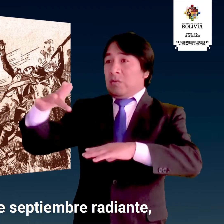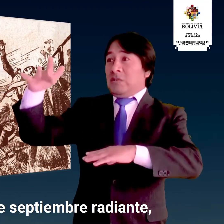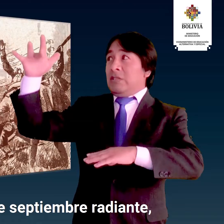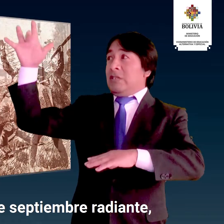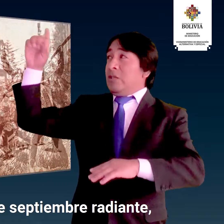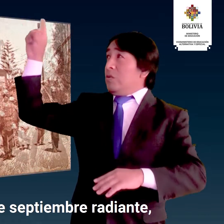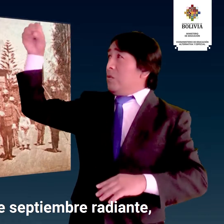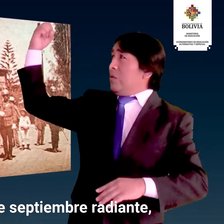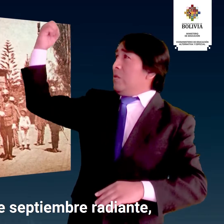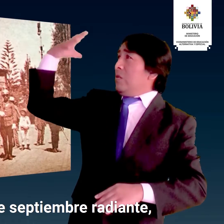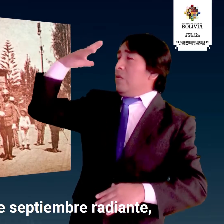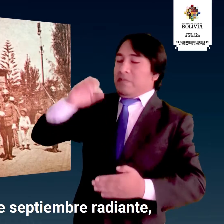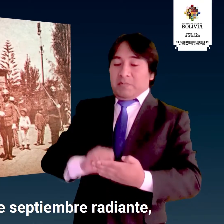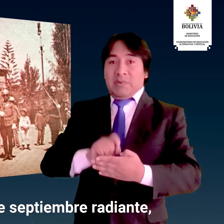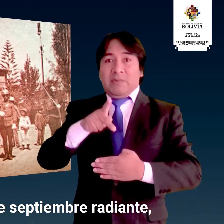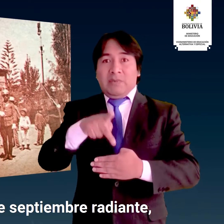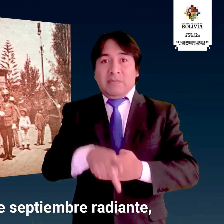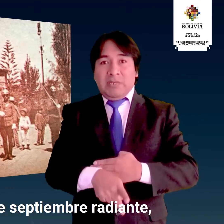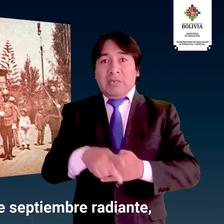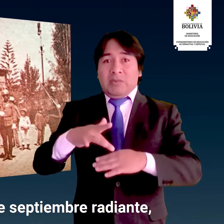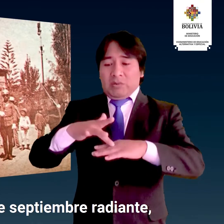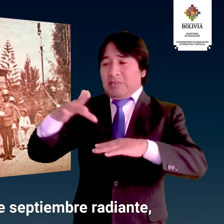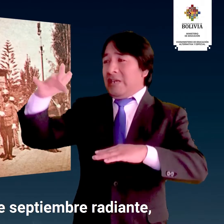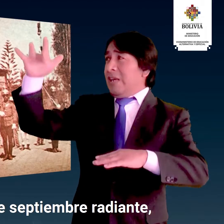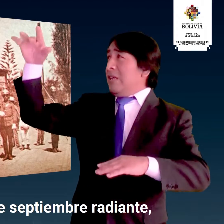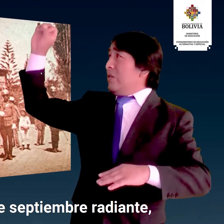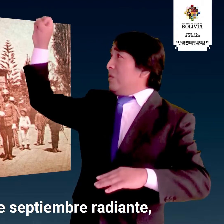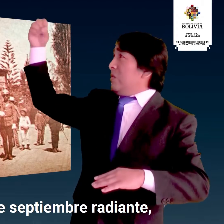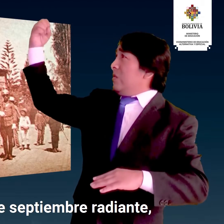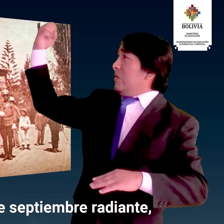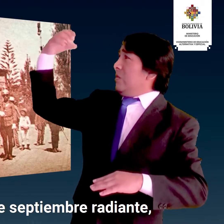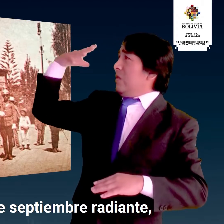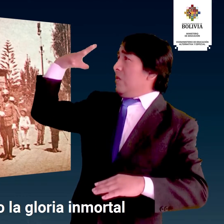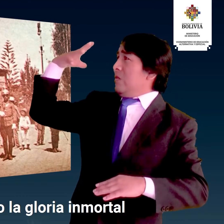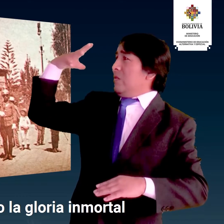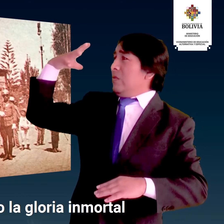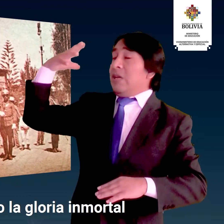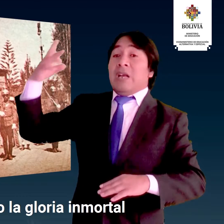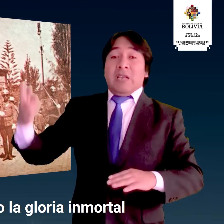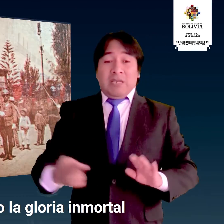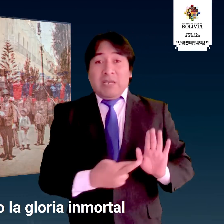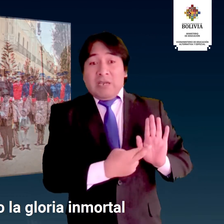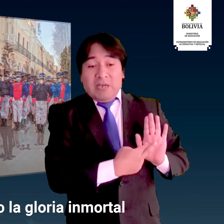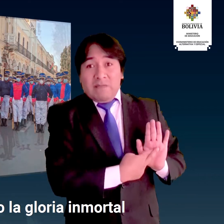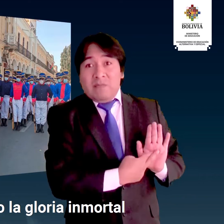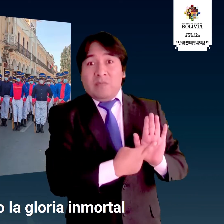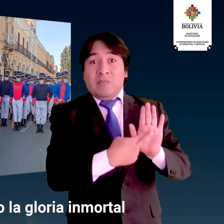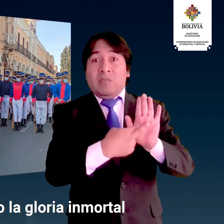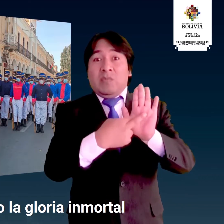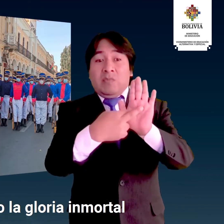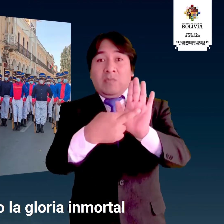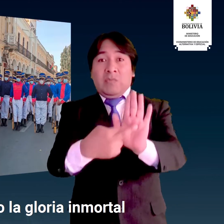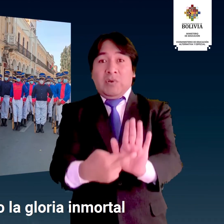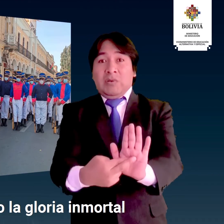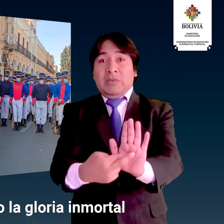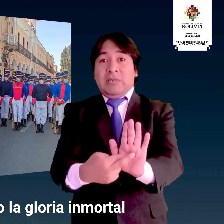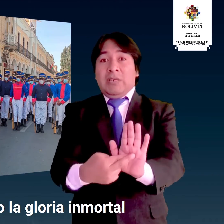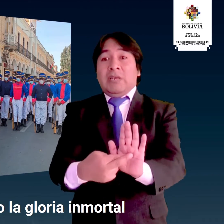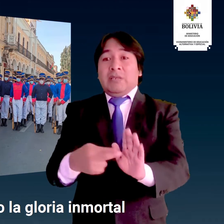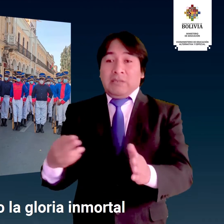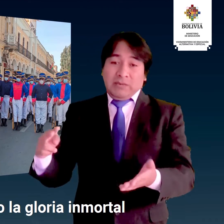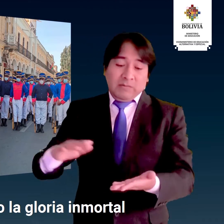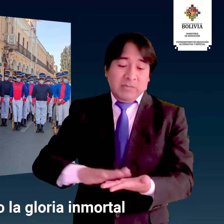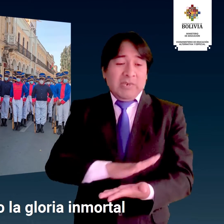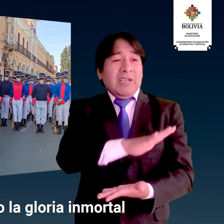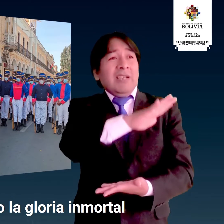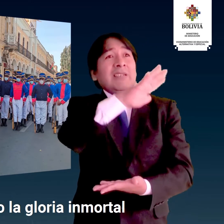de septiembre radiante Redecrando el amor